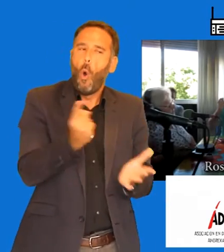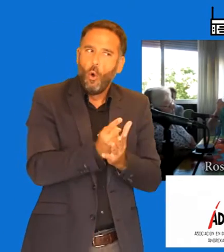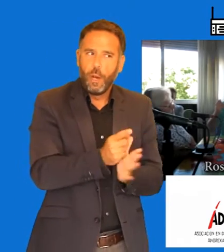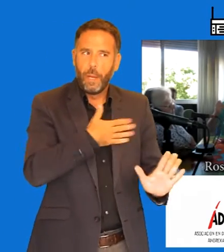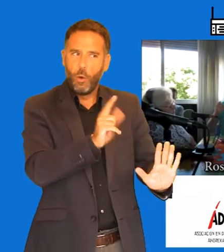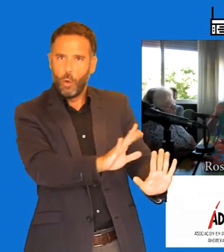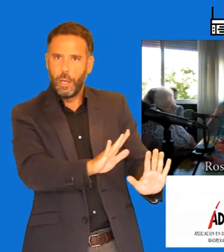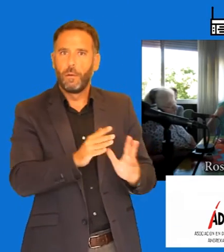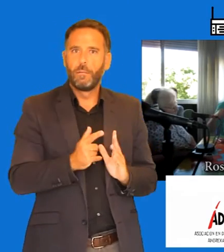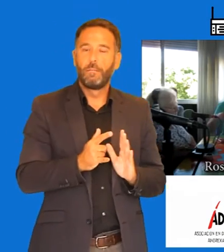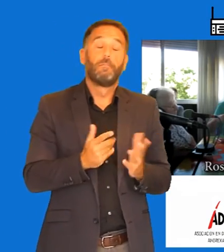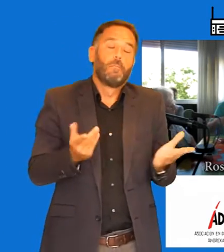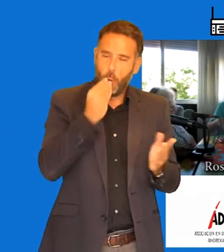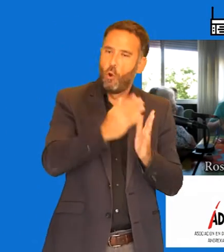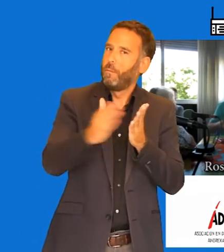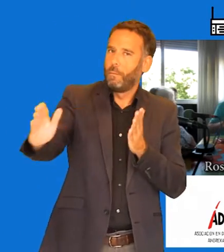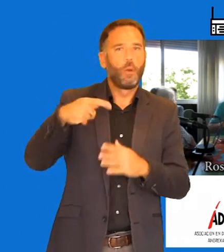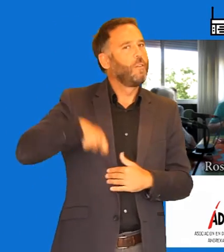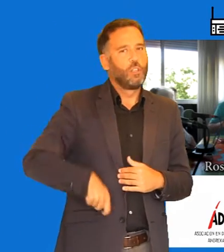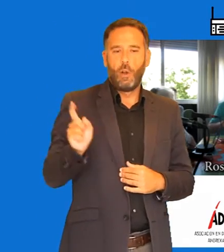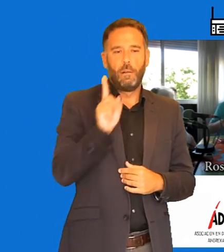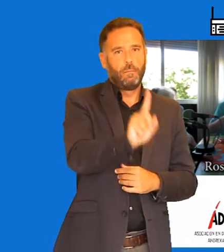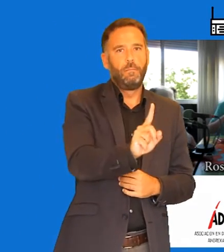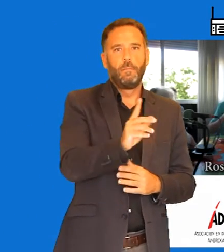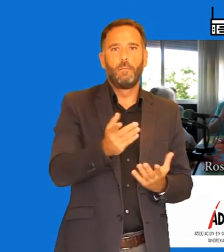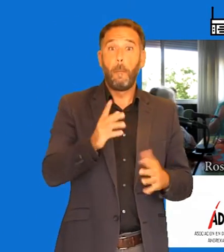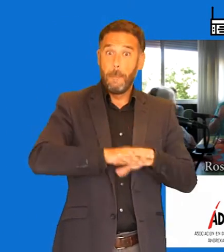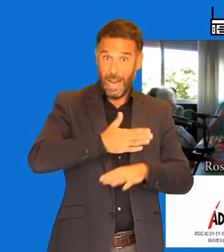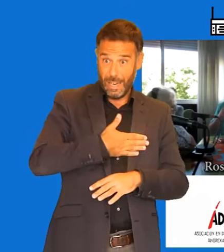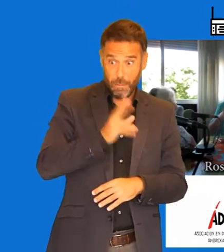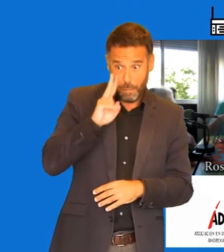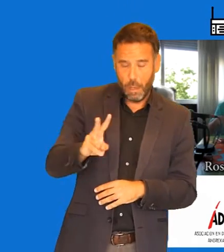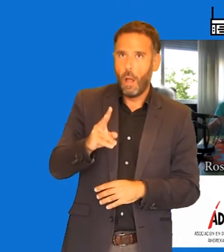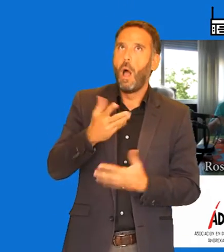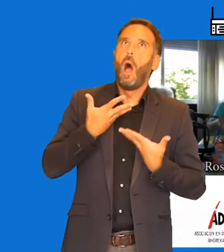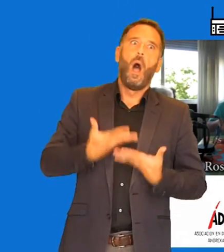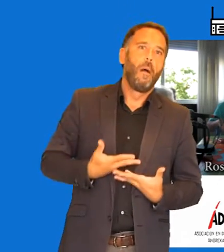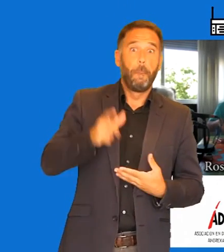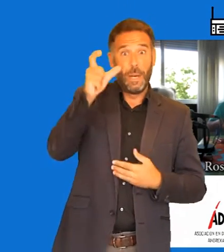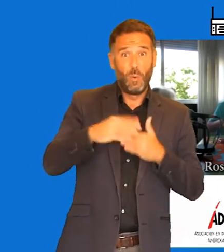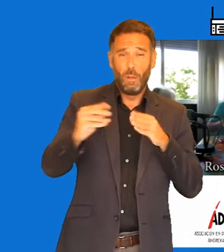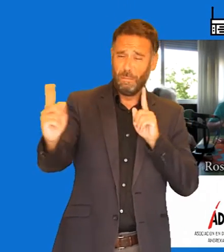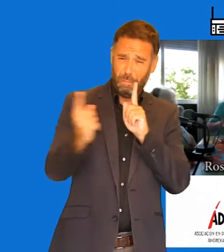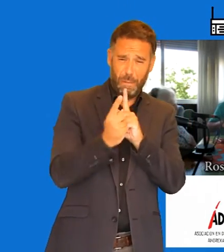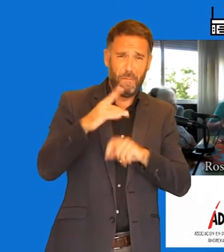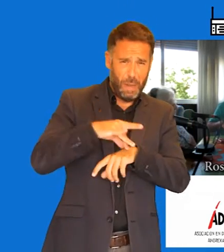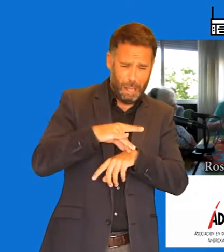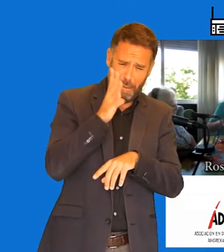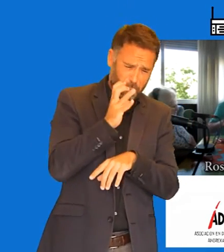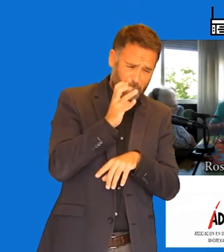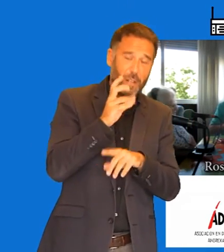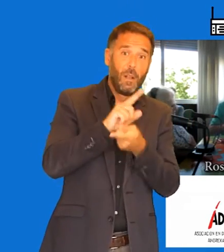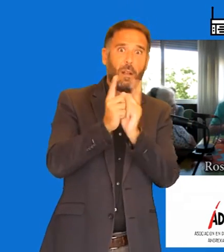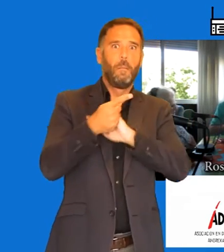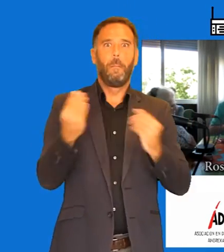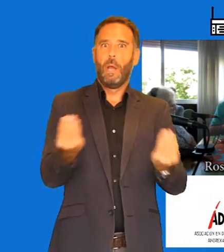nosotros no hay nada más satisfactorio que venga una de nuestras niñas, como nosotros la llamamos,